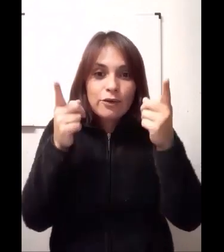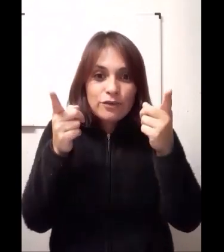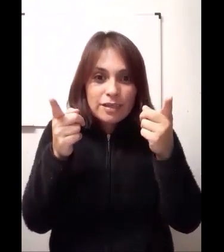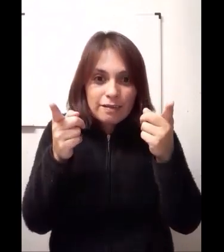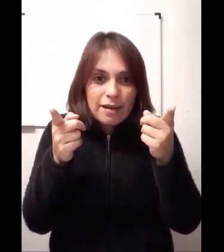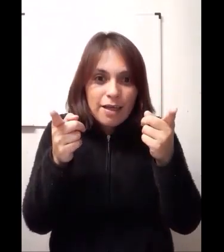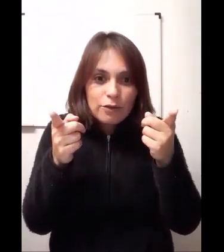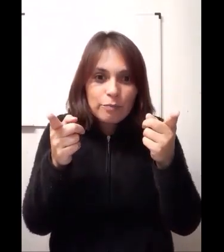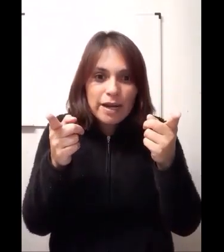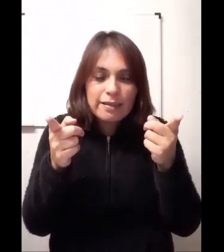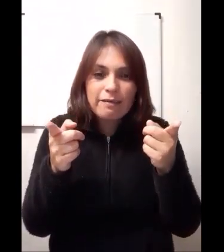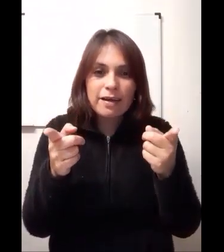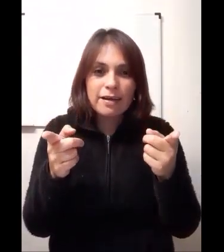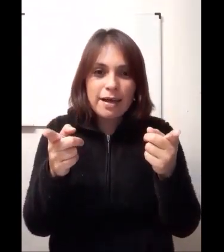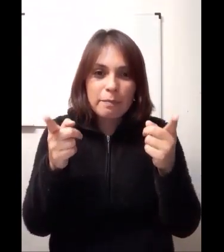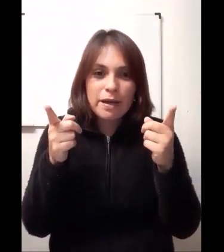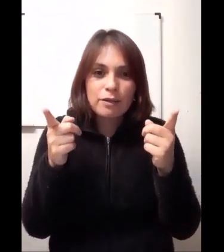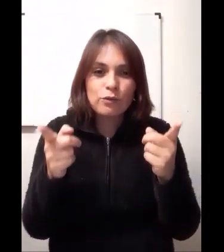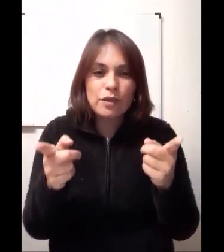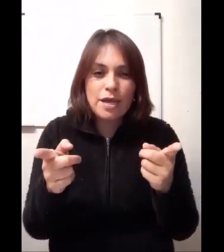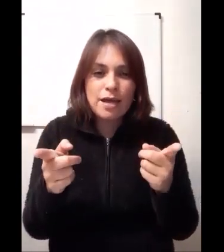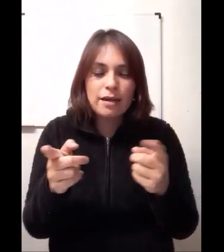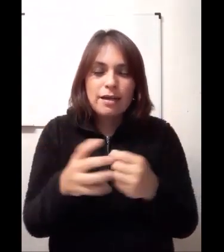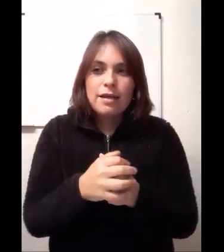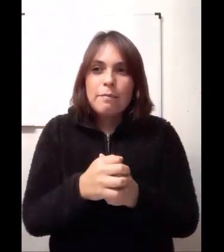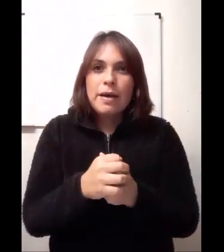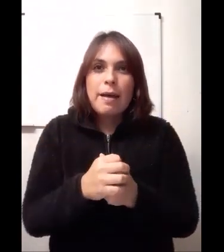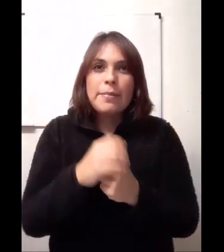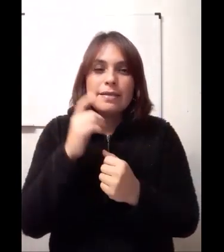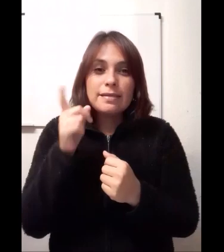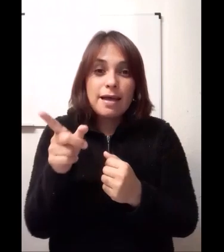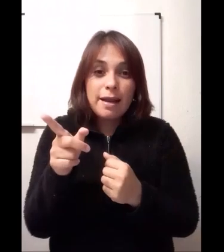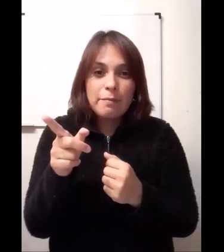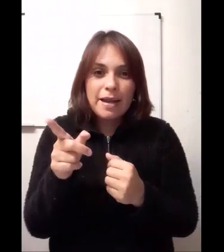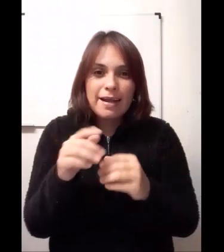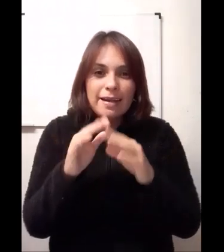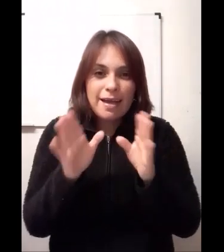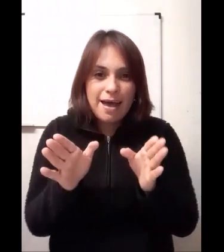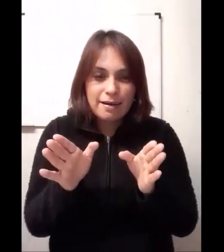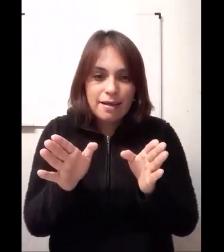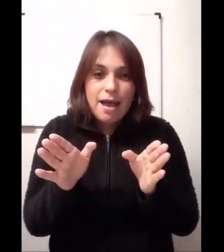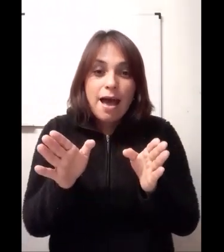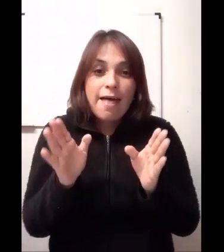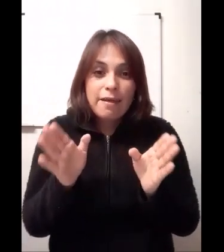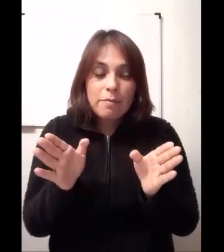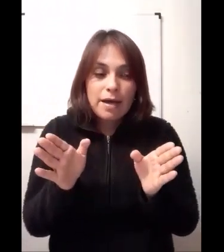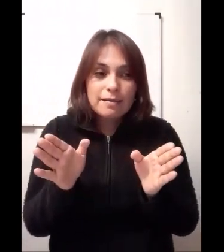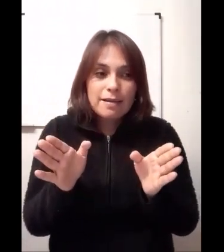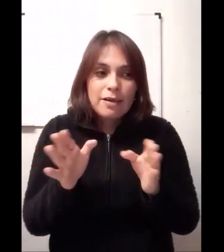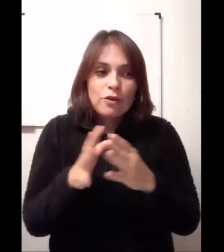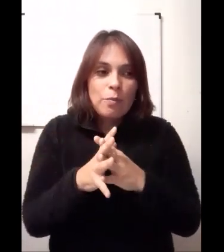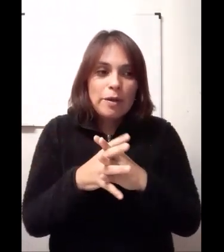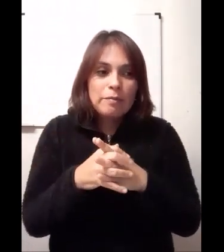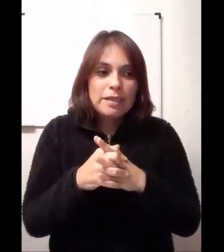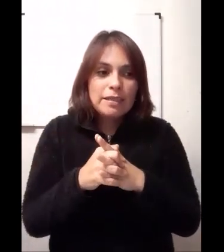concentrados para trabajar, para estudiar, para pensar, para crear. Además, nos permite,